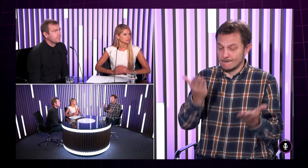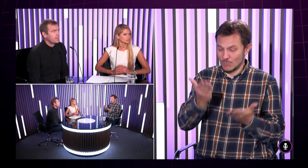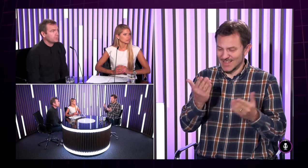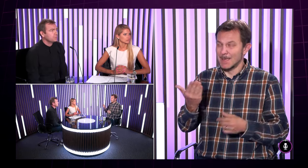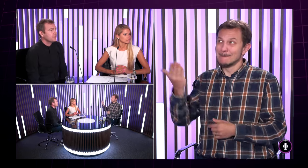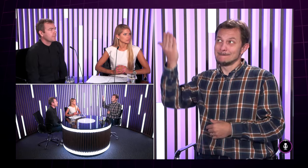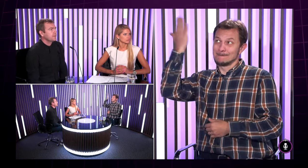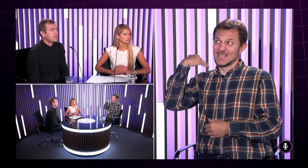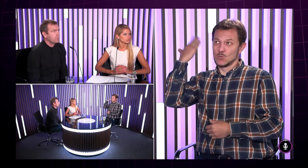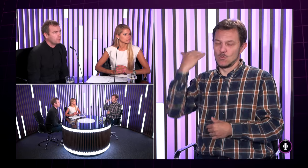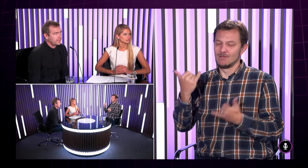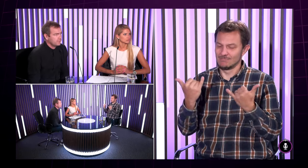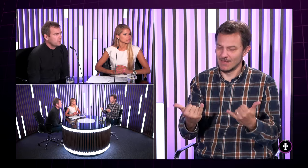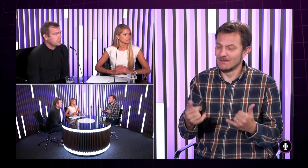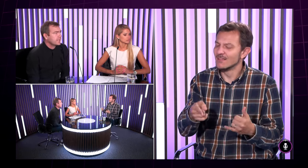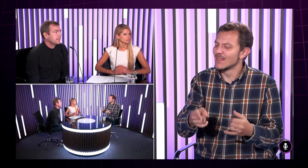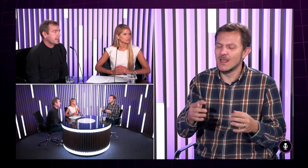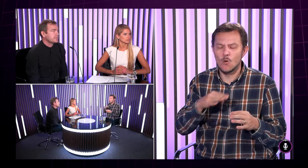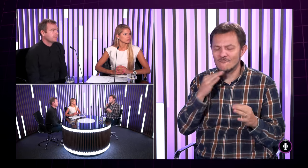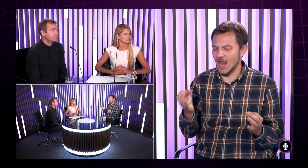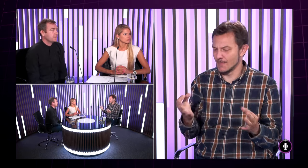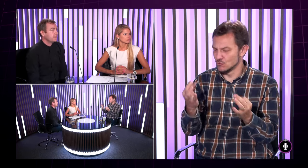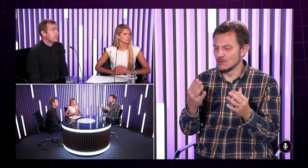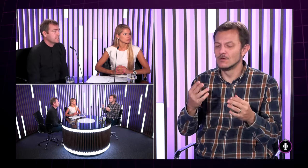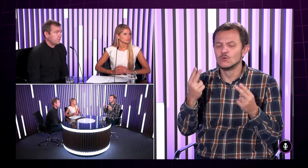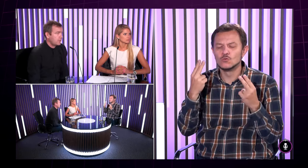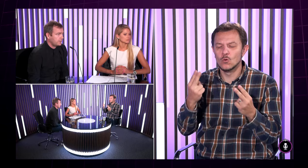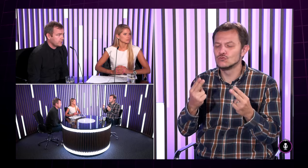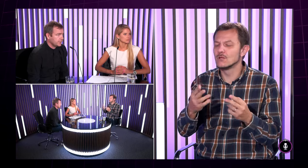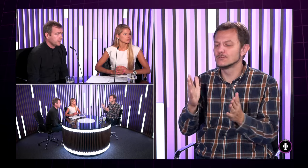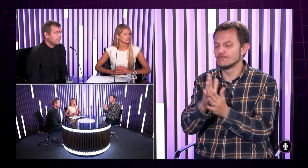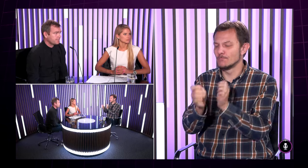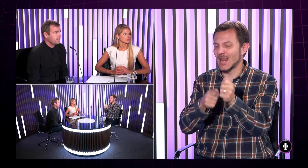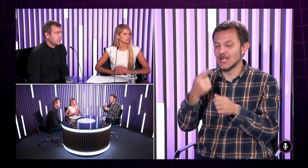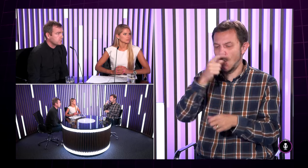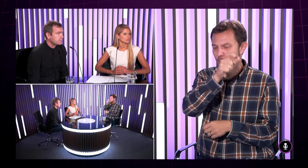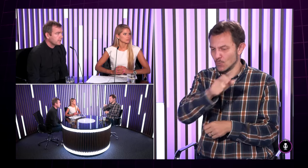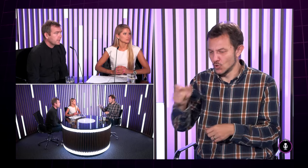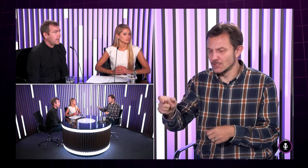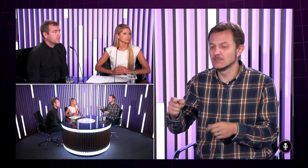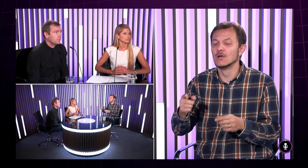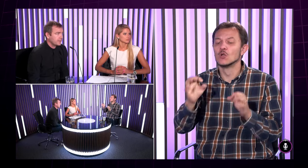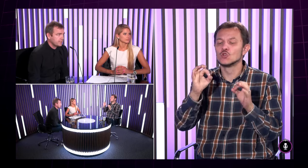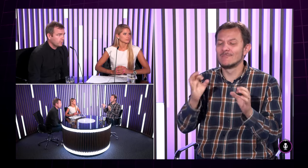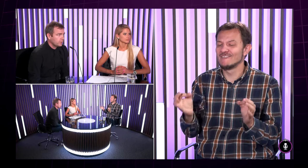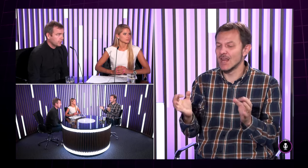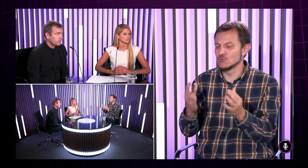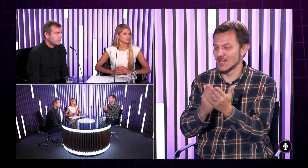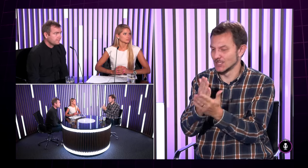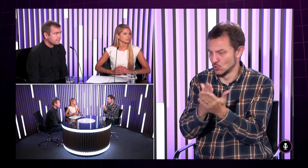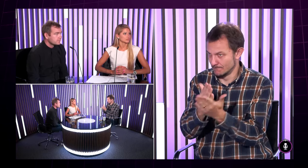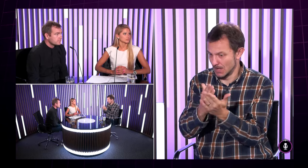Poviem pravdu, také porovnanie v minulosti a teraz. Teraz je oveľa lepší prístup. Aj spoluprace